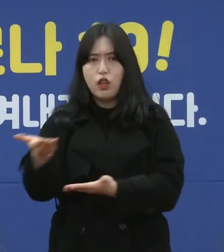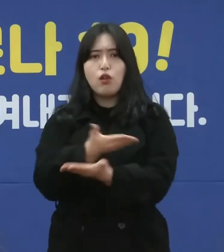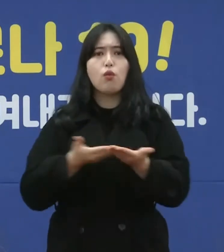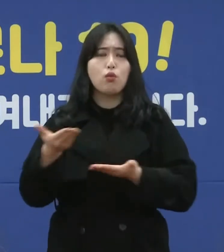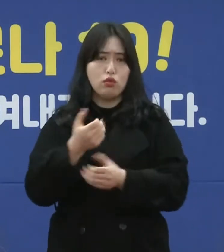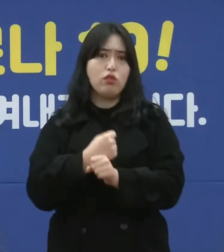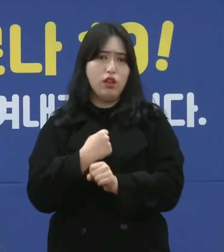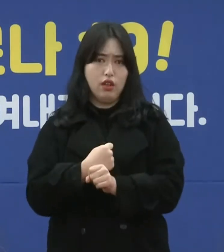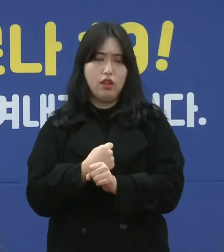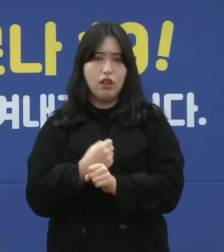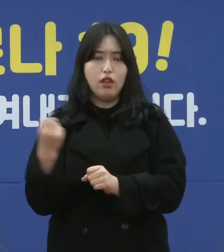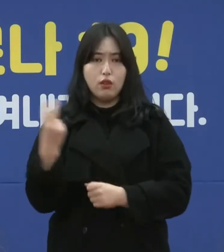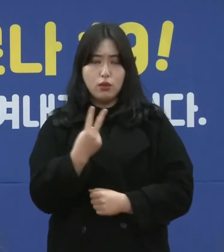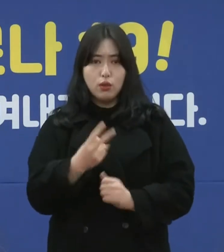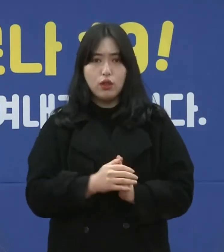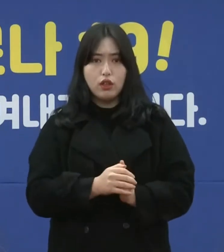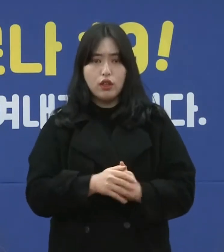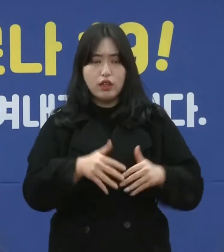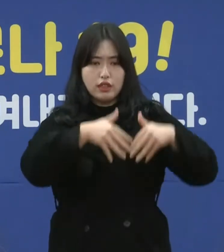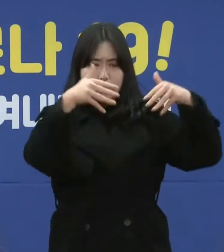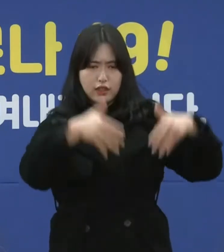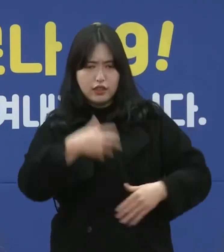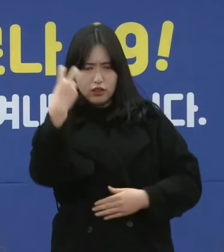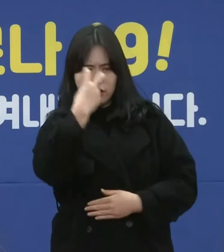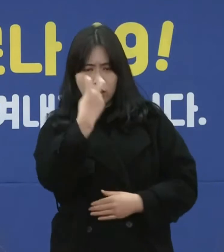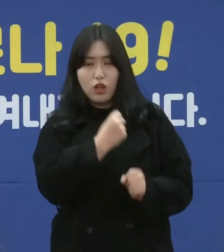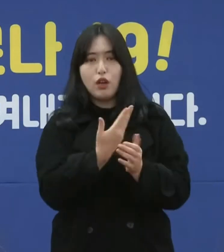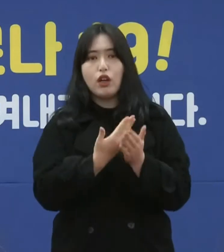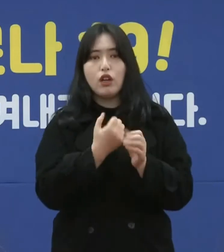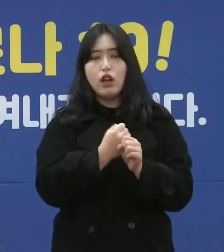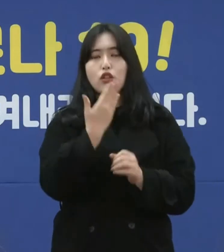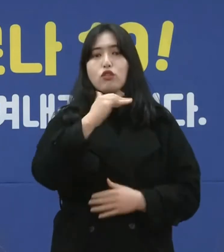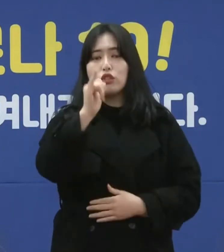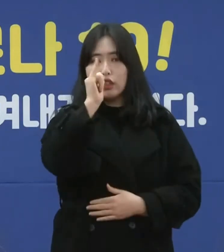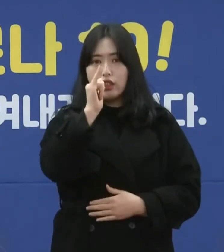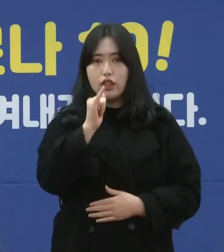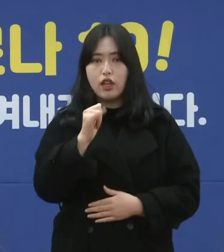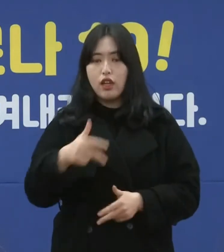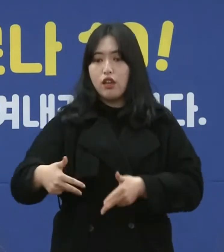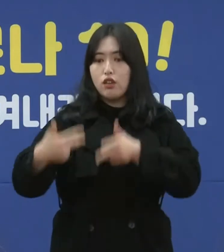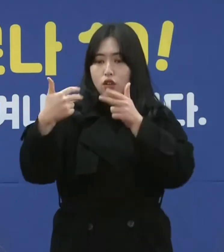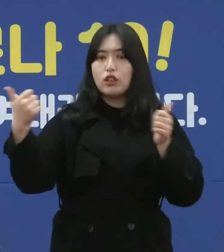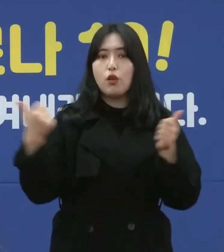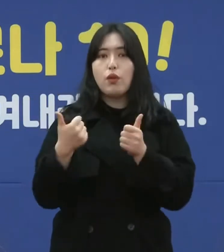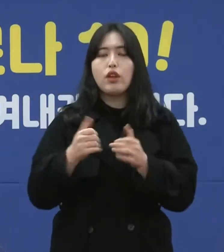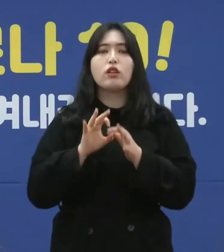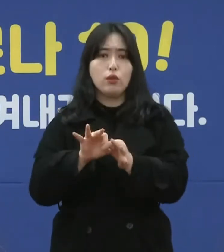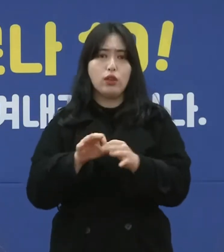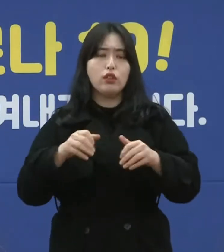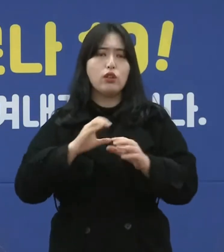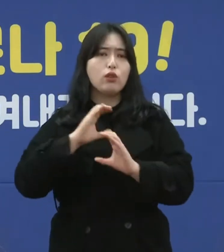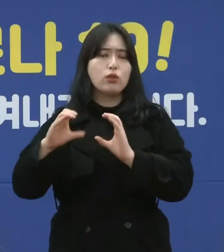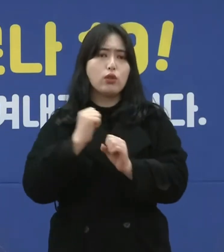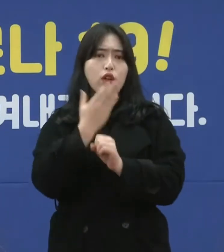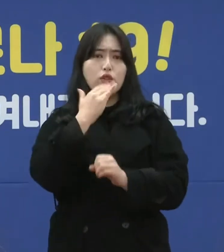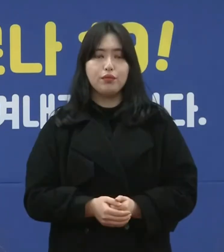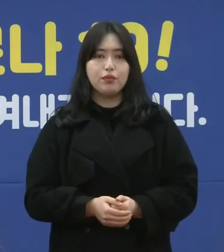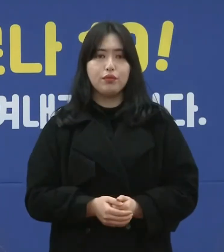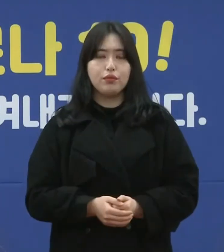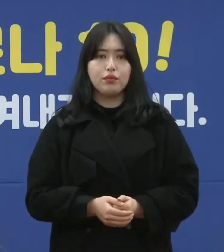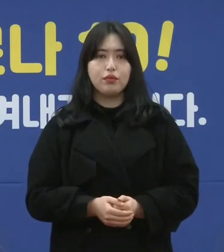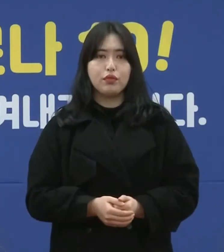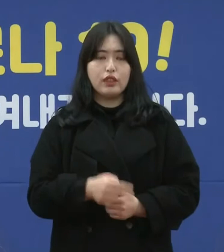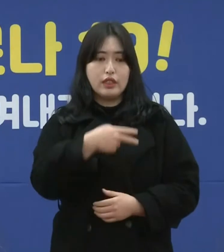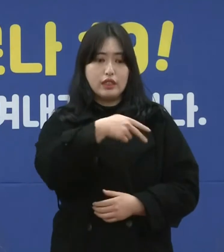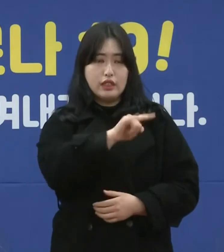또 체계적인 점검이 이루어질 수 있도록 화상회의 등을 통해서 소통치계를 마련해달라고 지시하셨습니다.